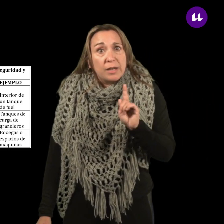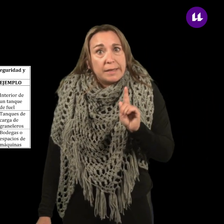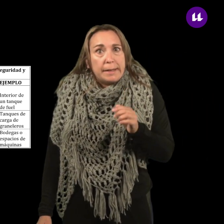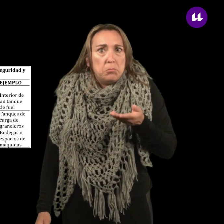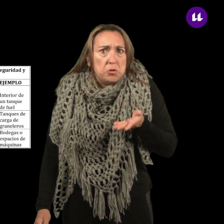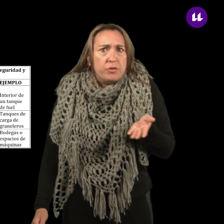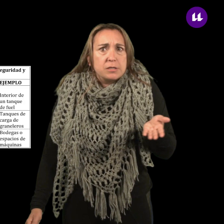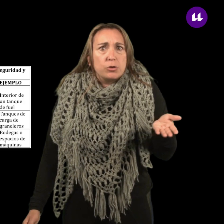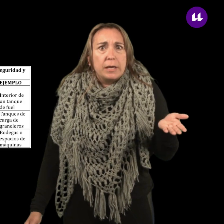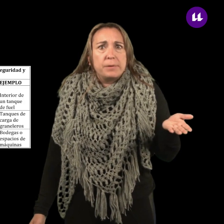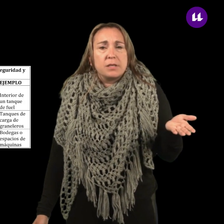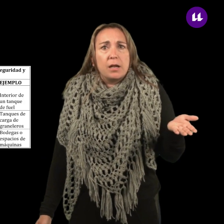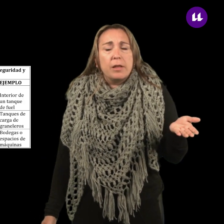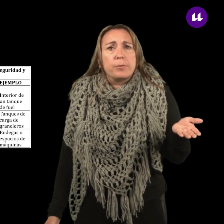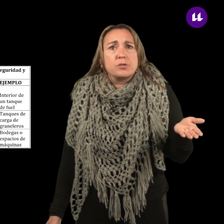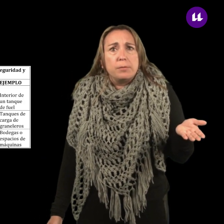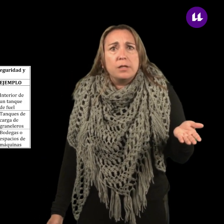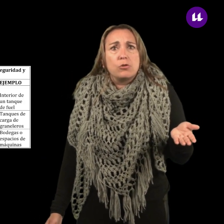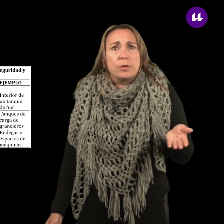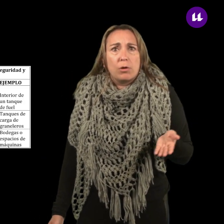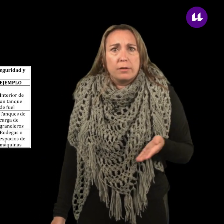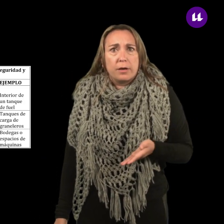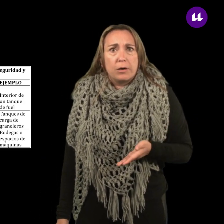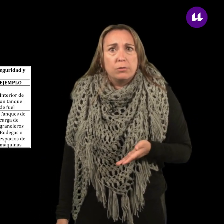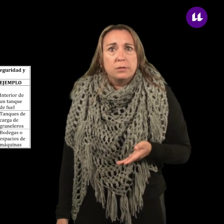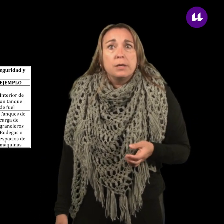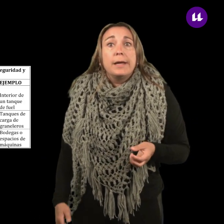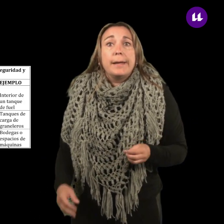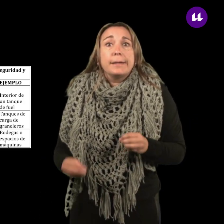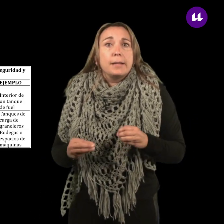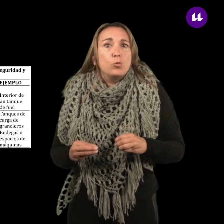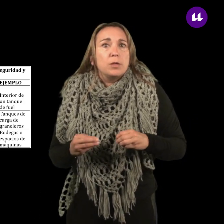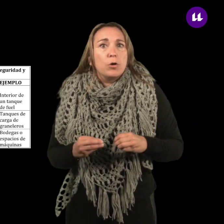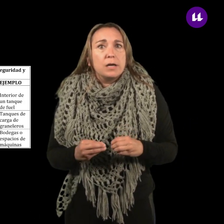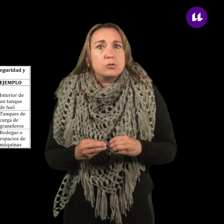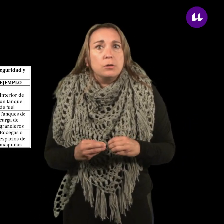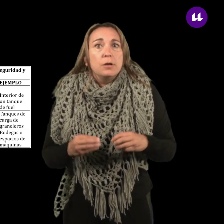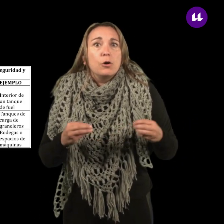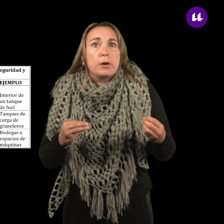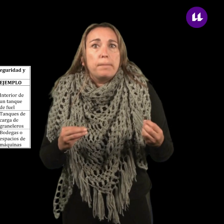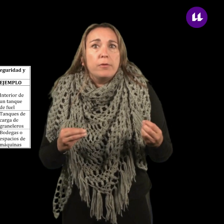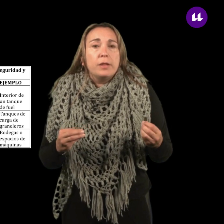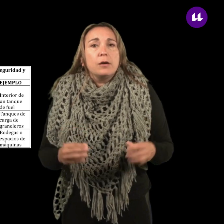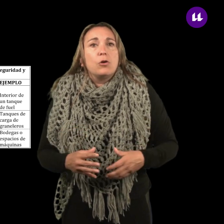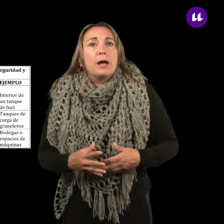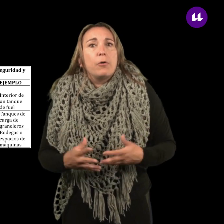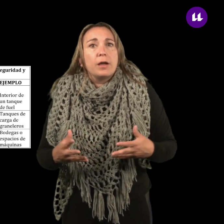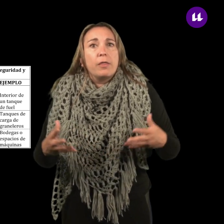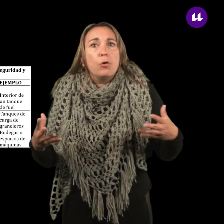requieren modificaciones especiales del procedimiento habitual de trabajo. Este último caso corresponde con las bodegas de los